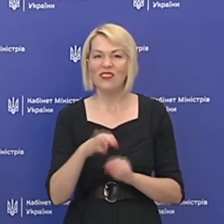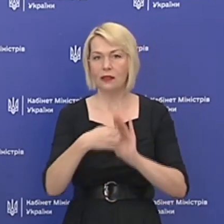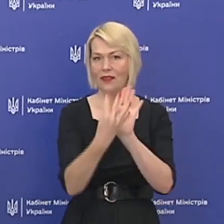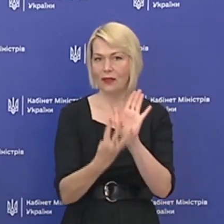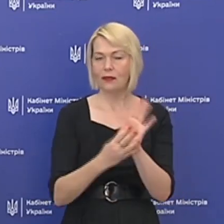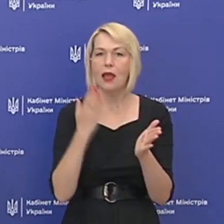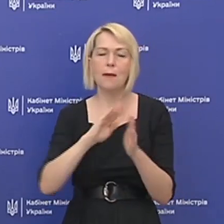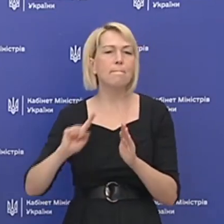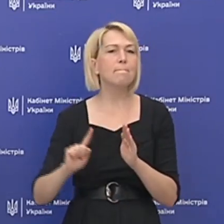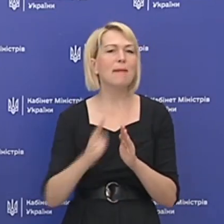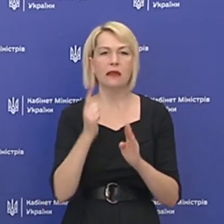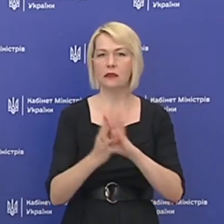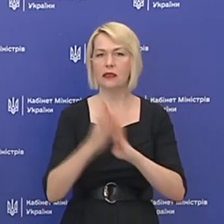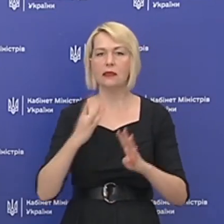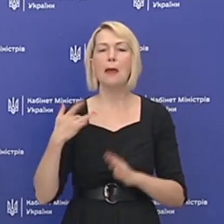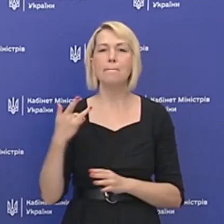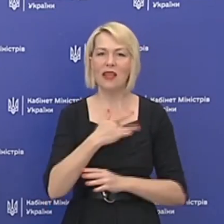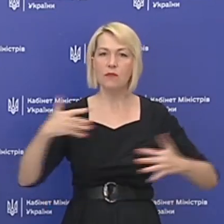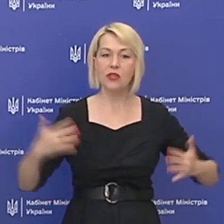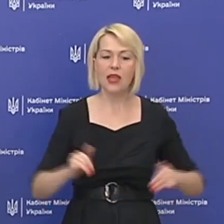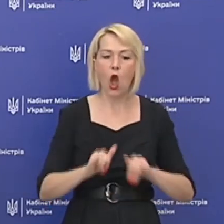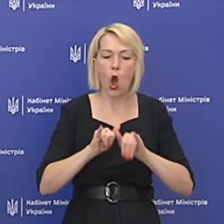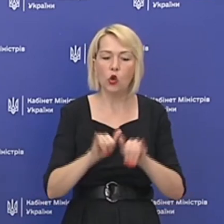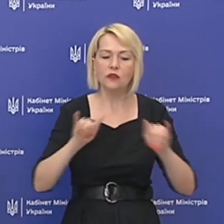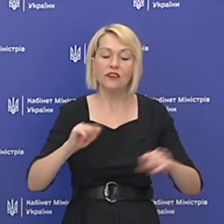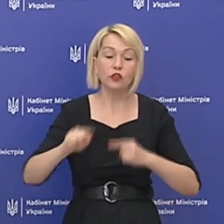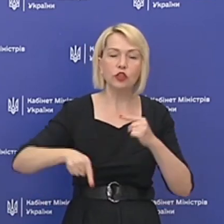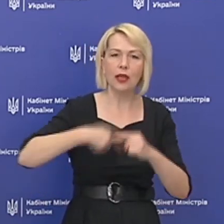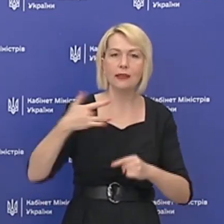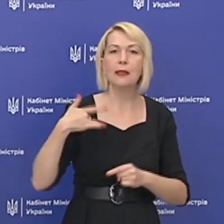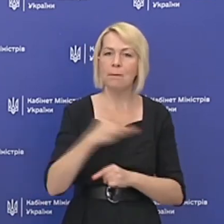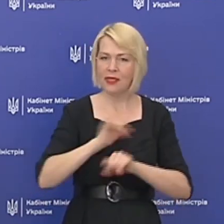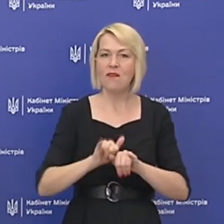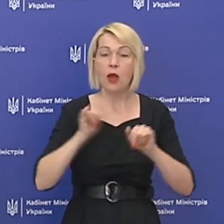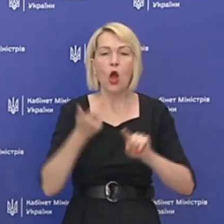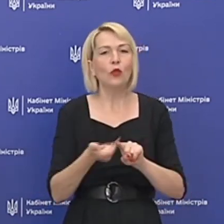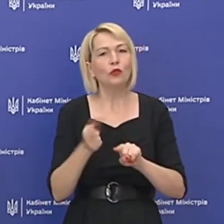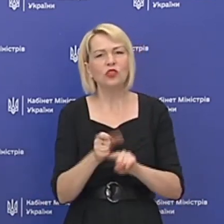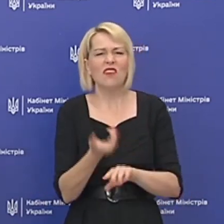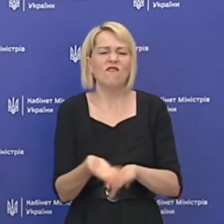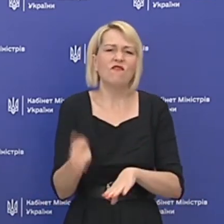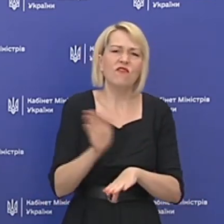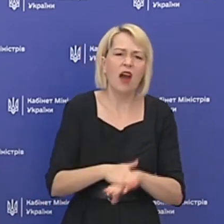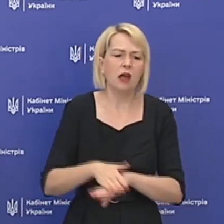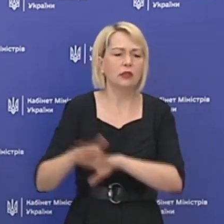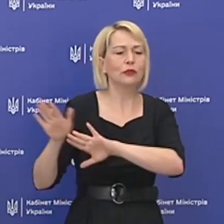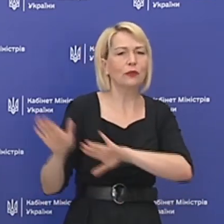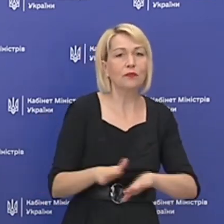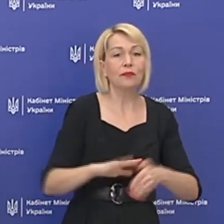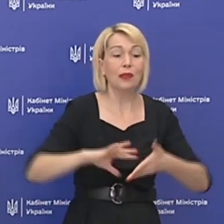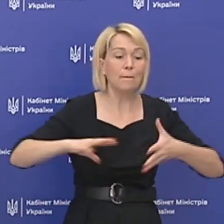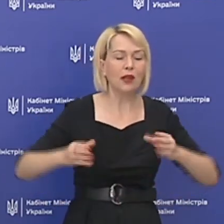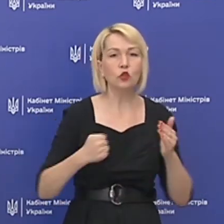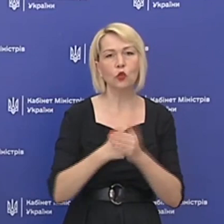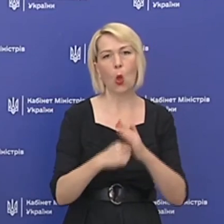є, перш за все, пневмонія. Розвивається це через пневмонію, яка дуже важко проходить і дуже часто проводить